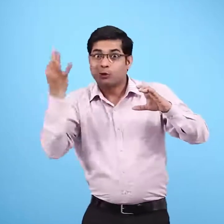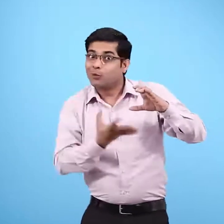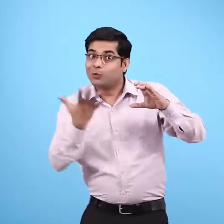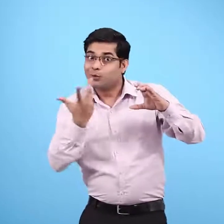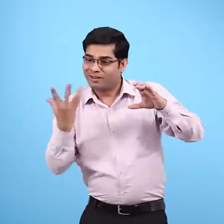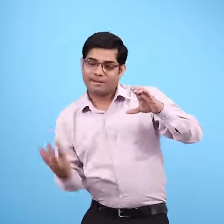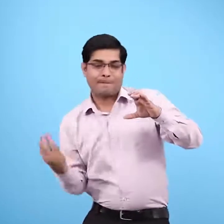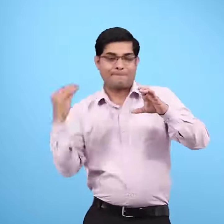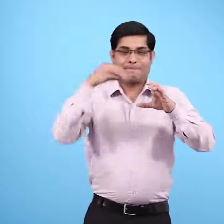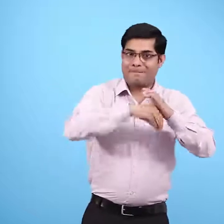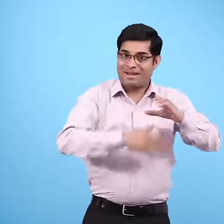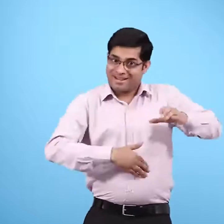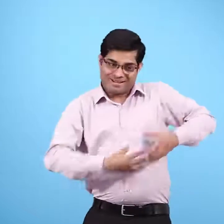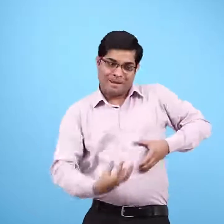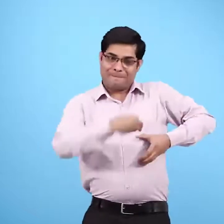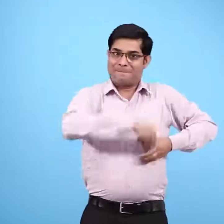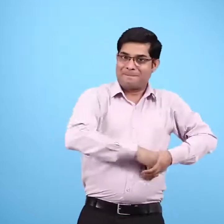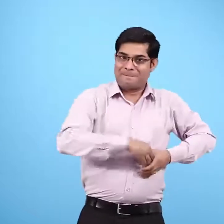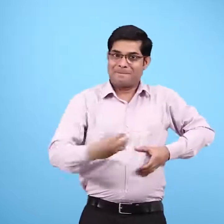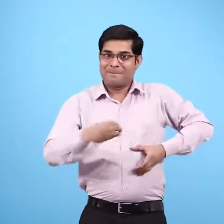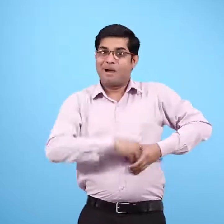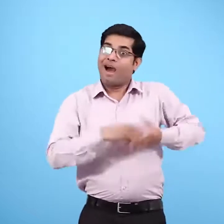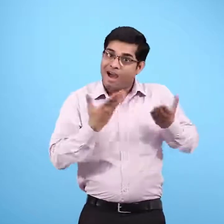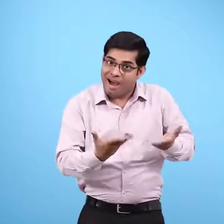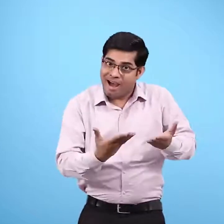बदले में नया खाना डाल सकते थे